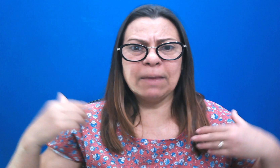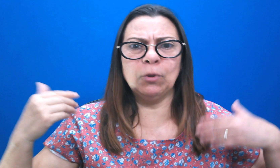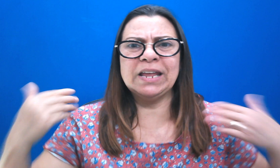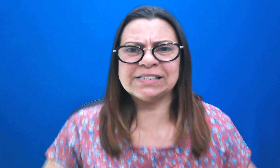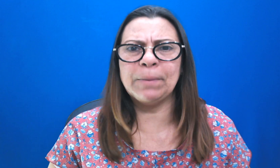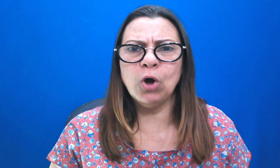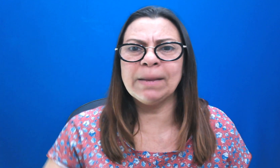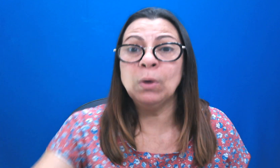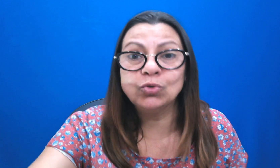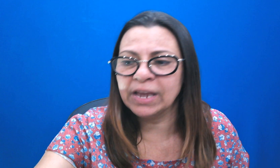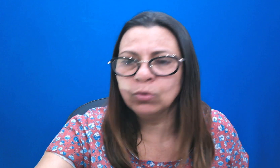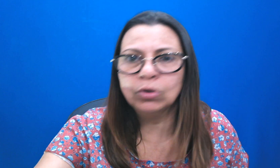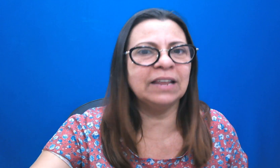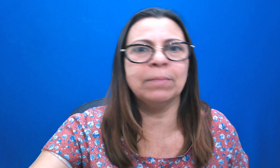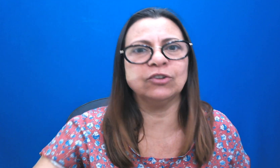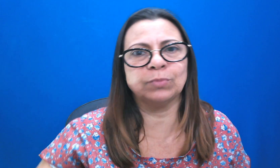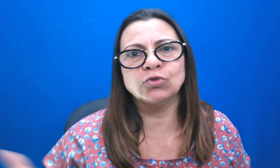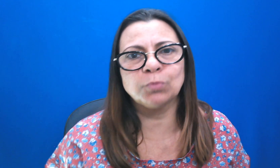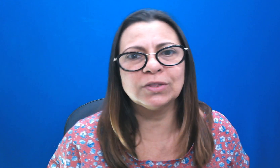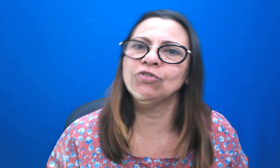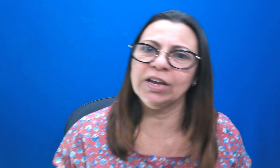que poderia ser pior, a mão do Senhor tá ali embaixo pra nos proteger.